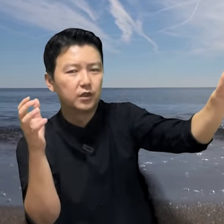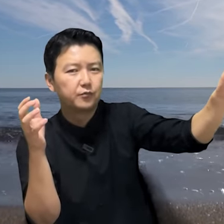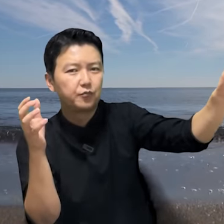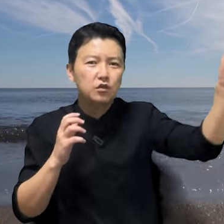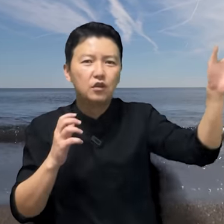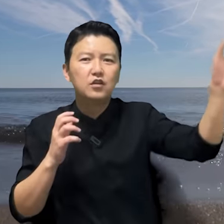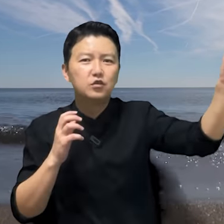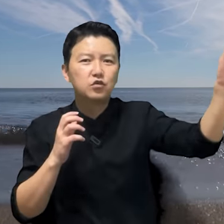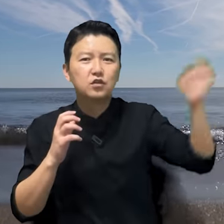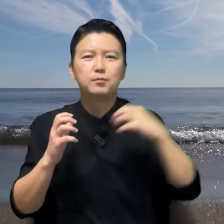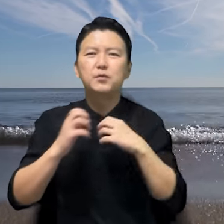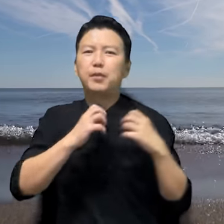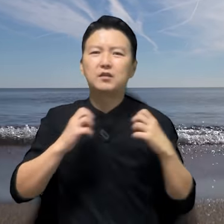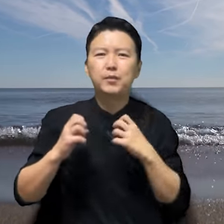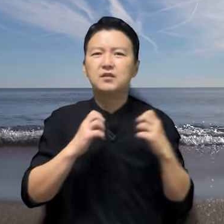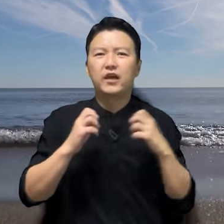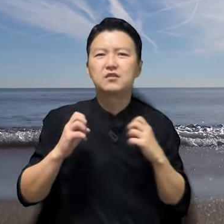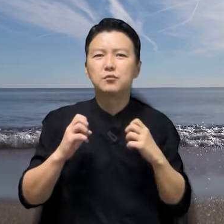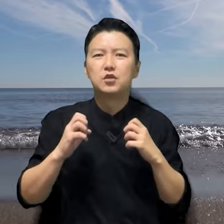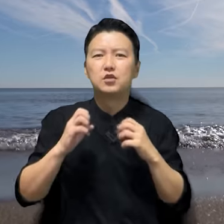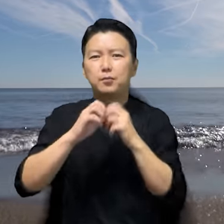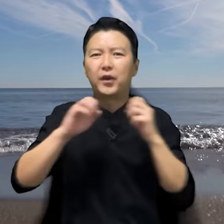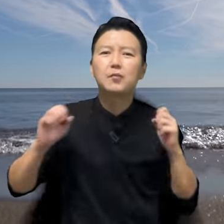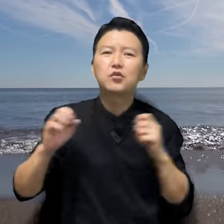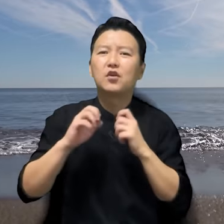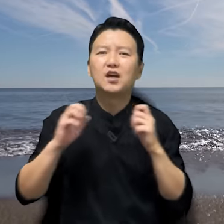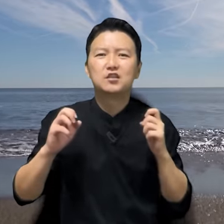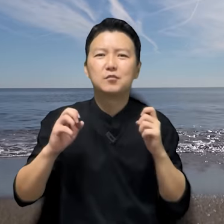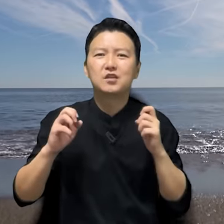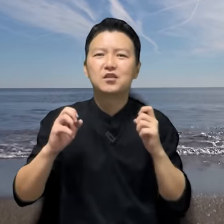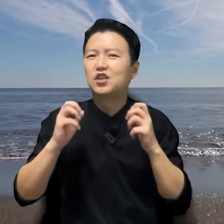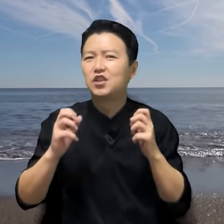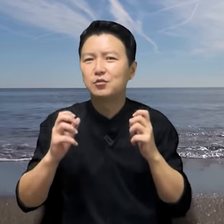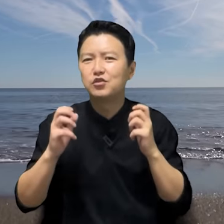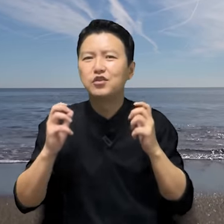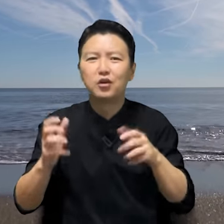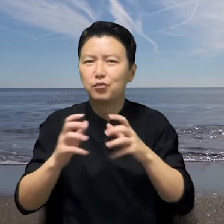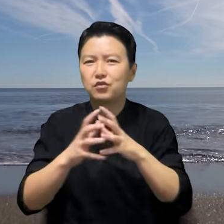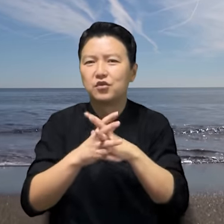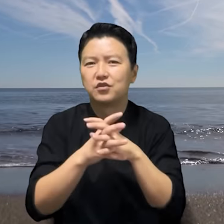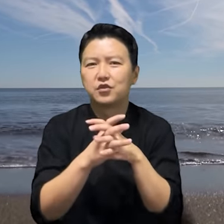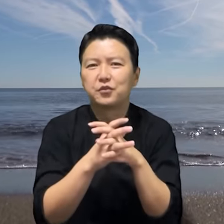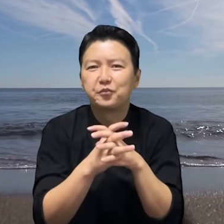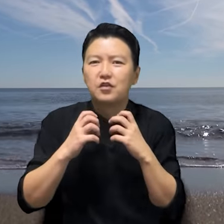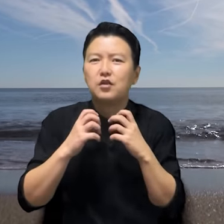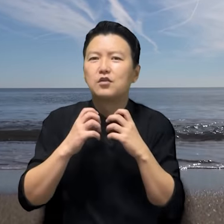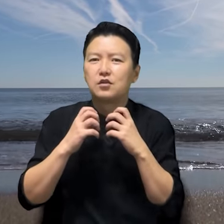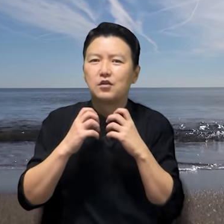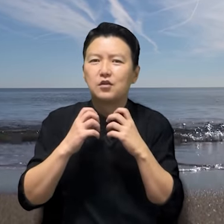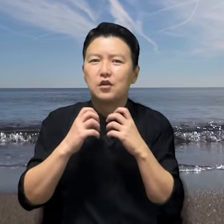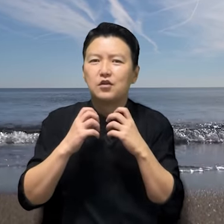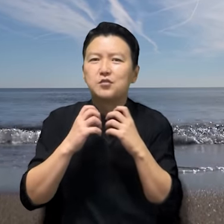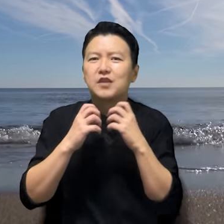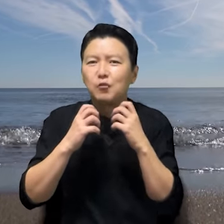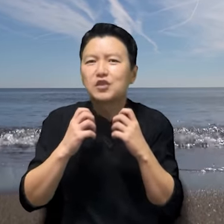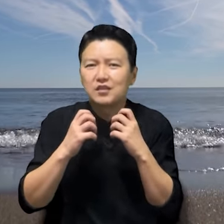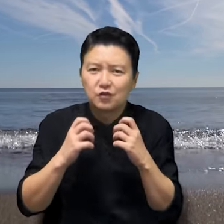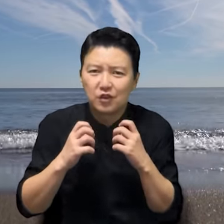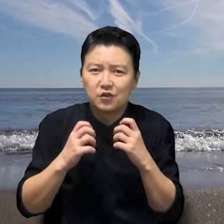럴리 중은 빠득빠득 애쓰며 빼보려고 하지만 힘은 역부족이었죠. 저 저 집 잘못 찾아 들어왔어요.